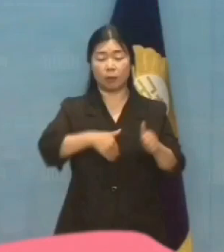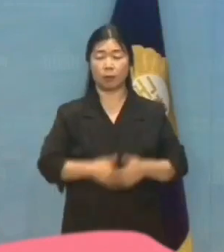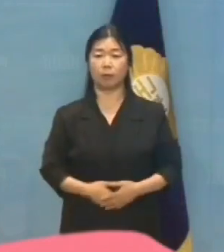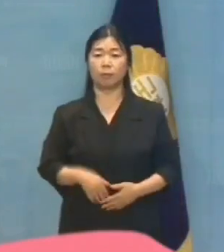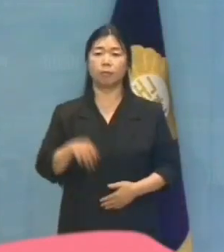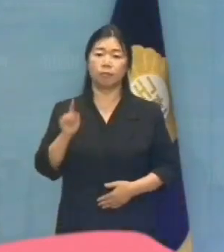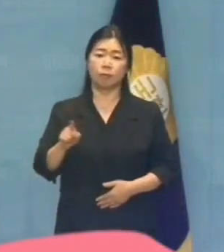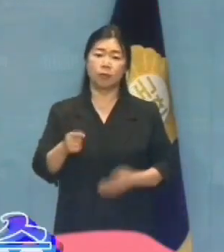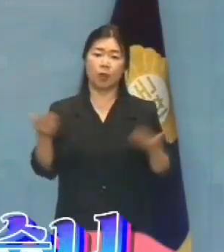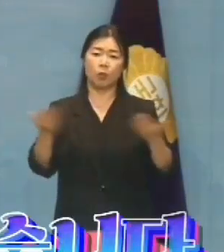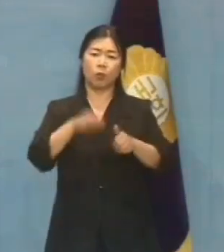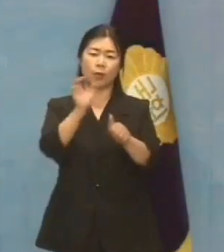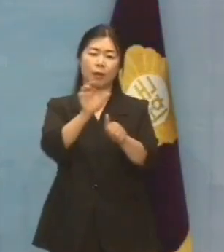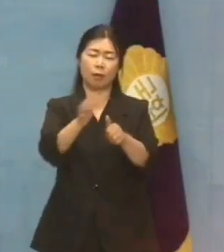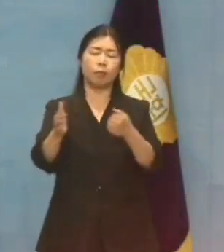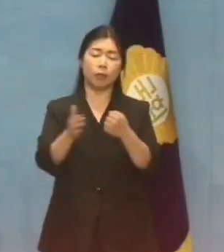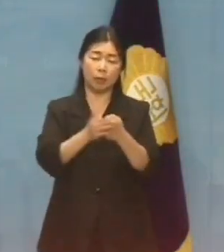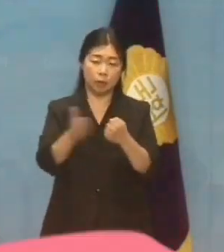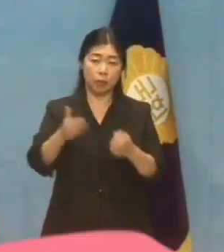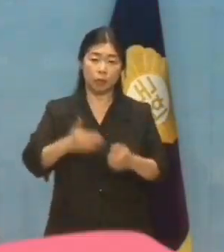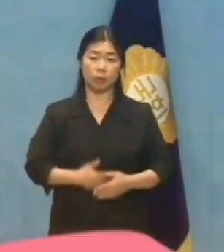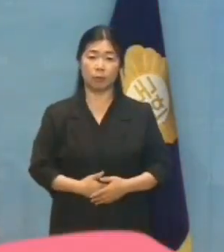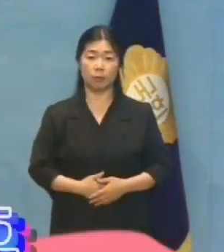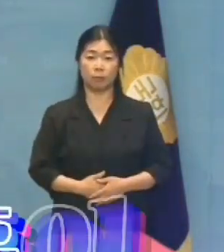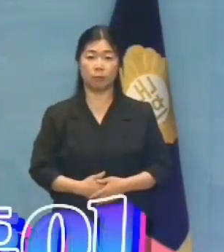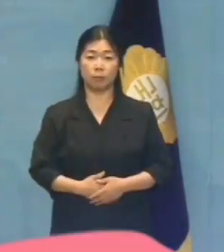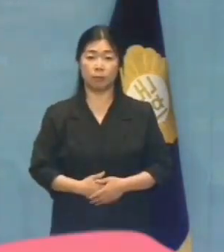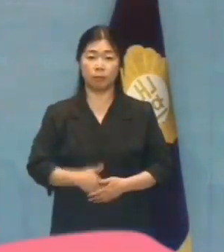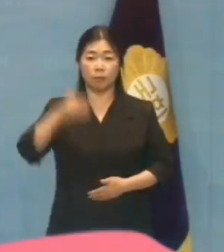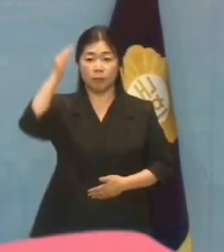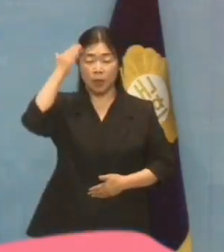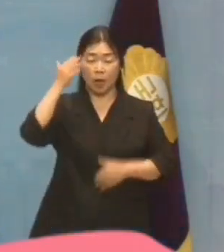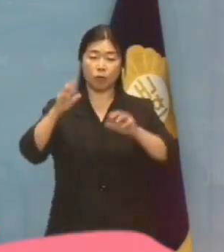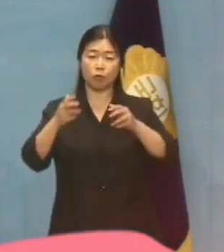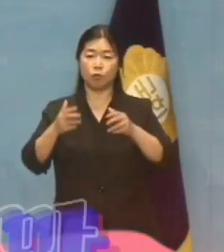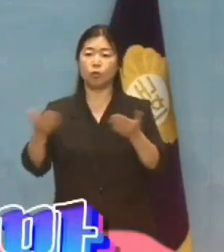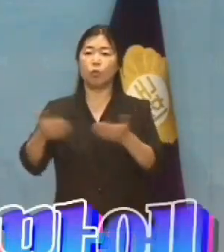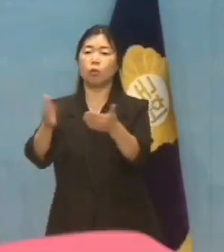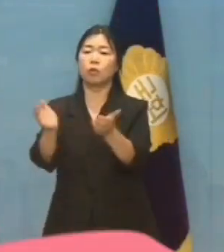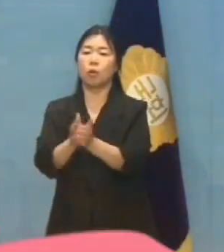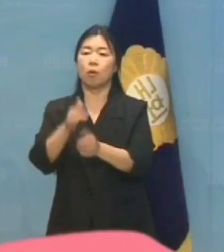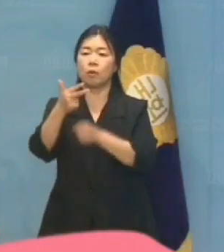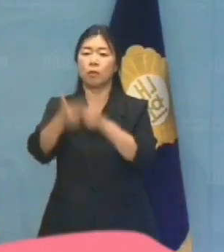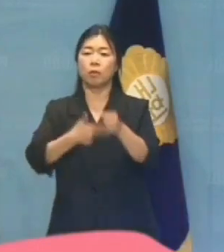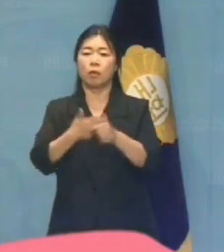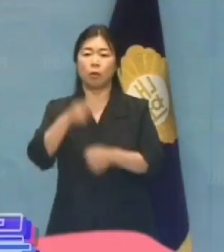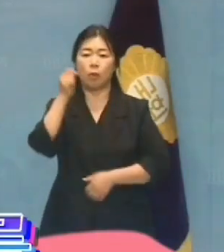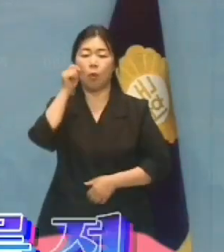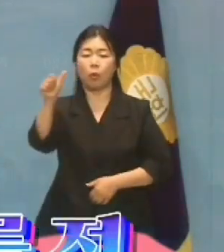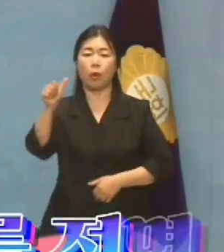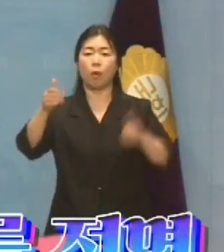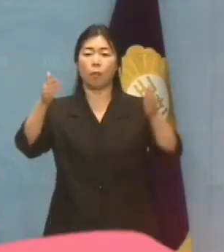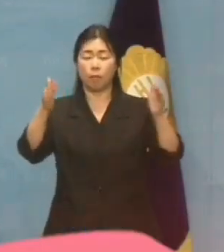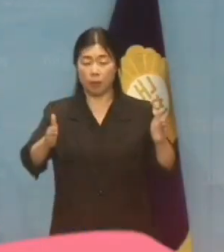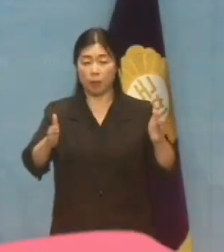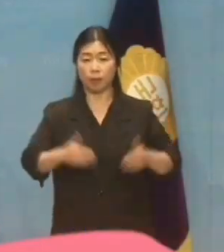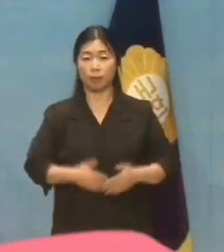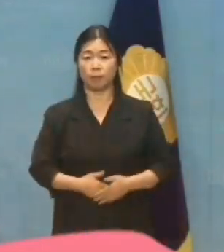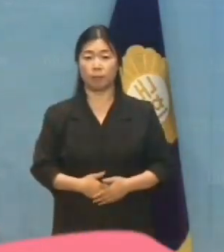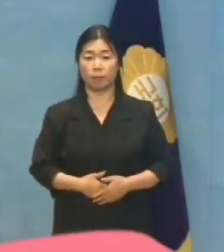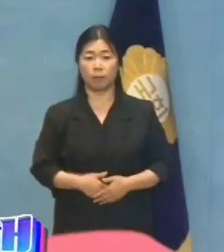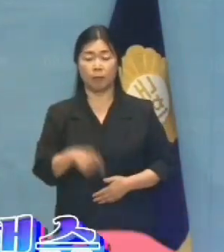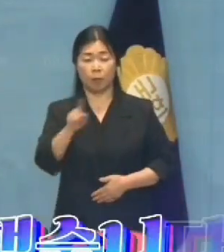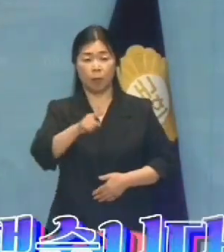부당한 노동탄압에 있습니다. 한국노총이 7년 5개월 만에 경사노이 참여를 전면